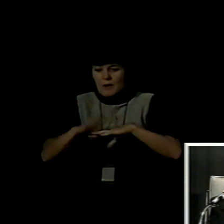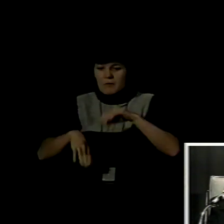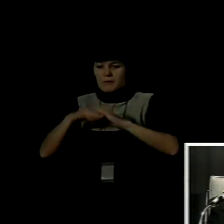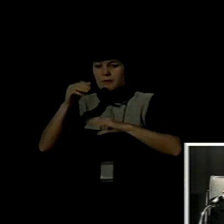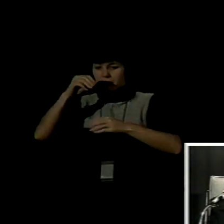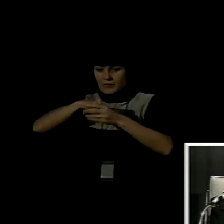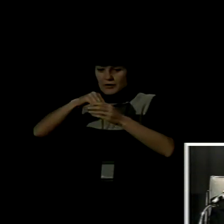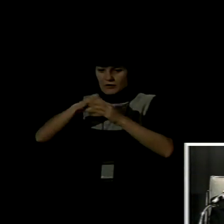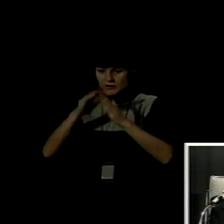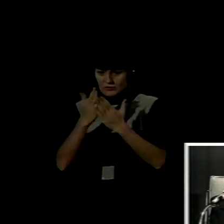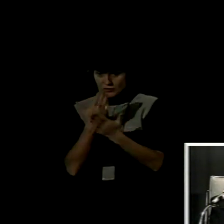entonces